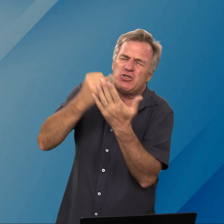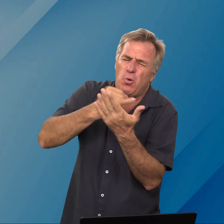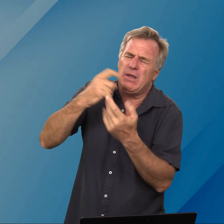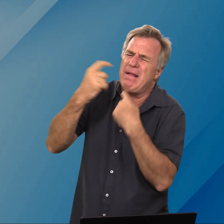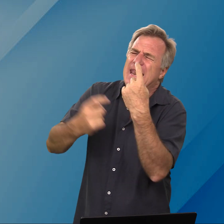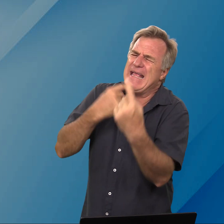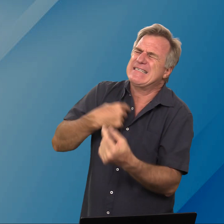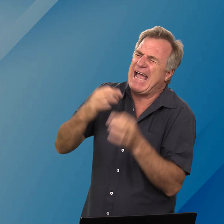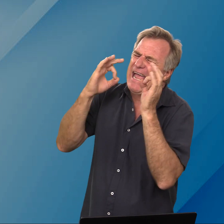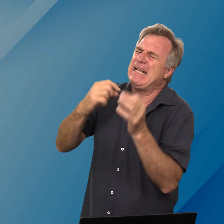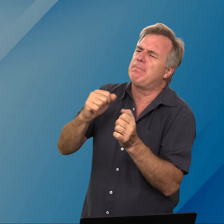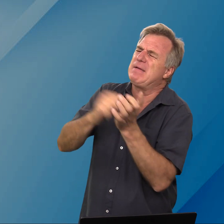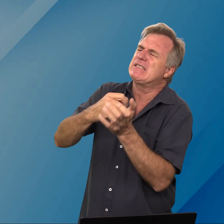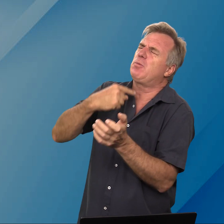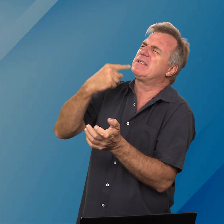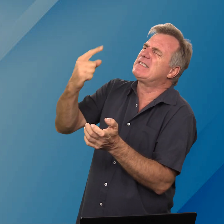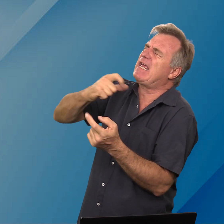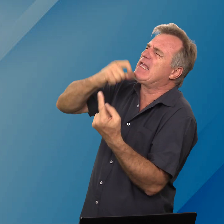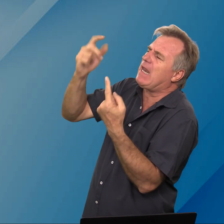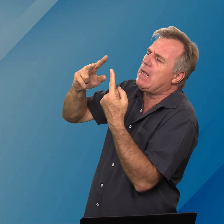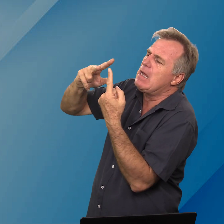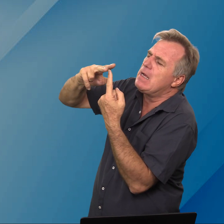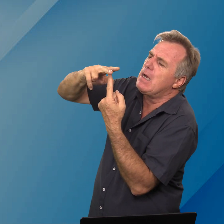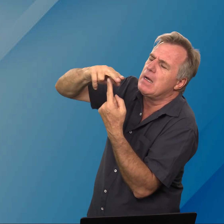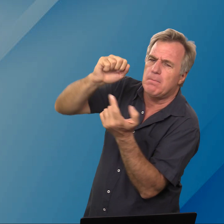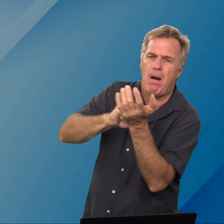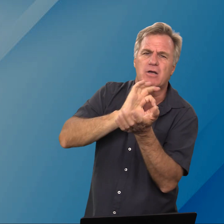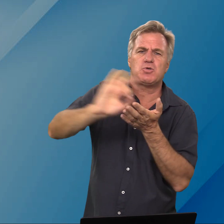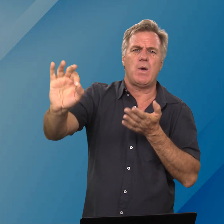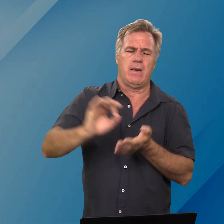sonde belei is ek eindelijk bezig om te sê jere maak skoon